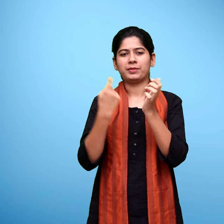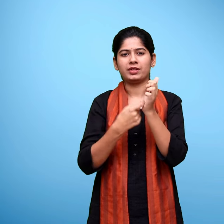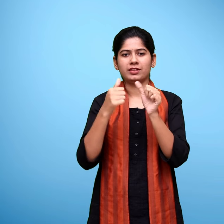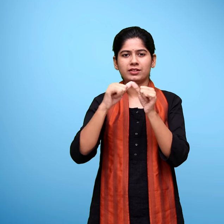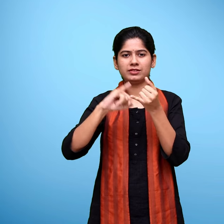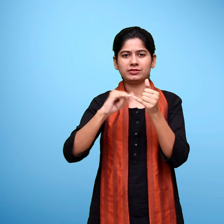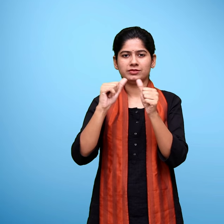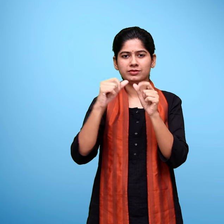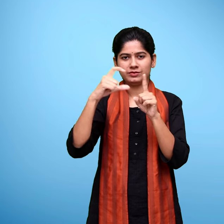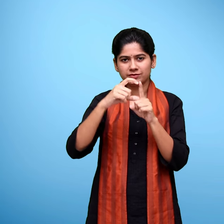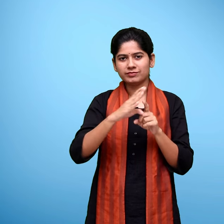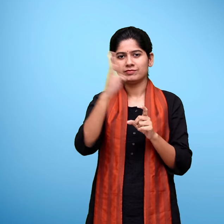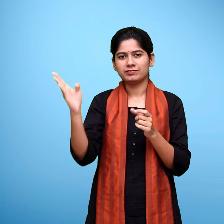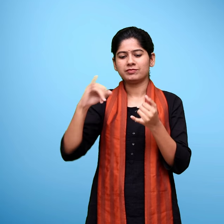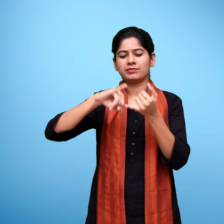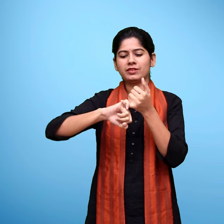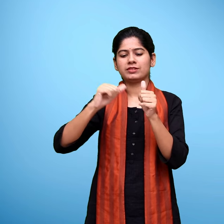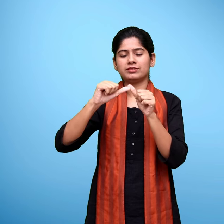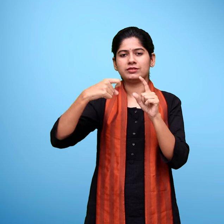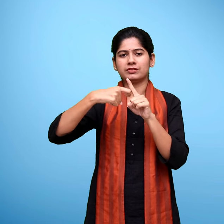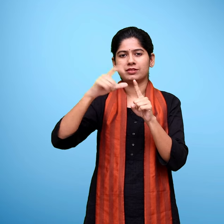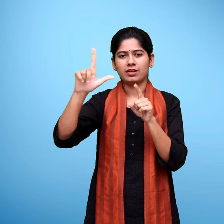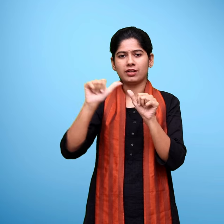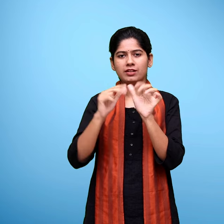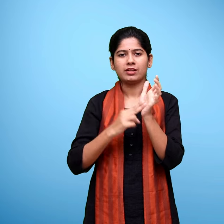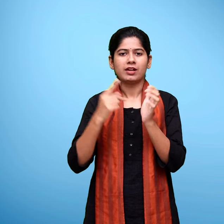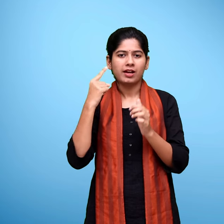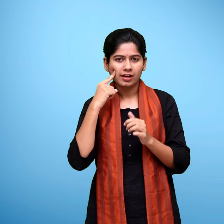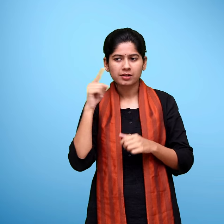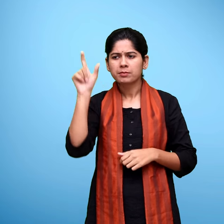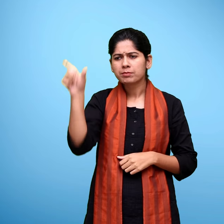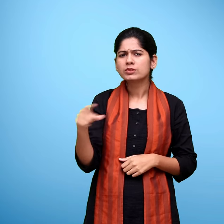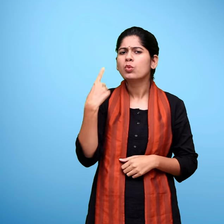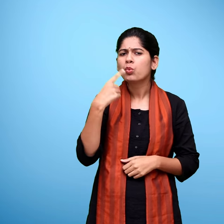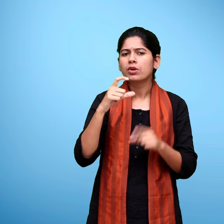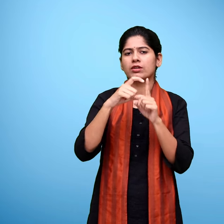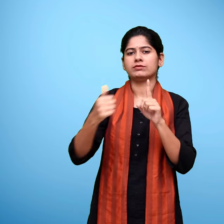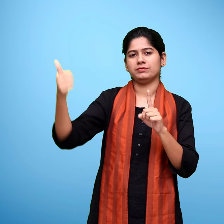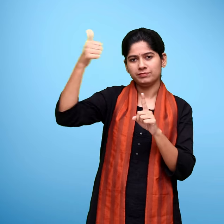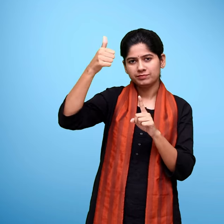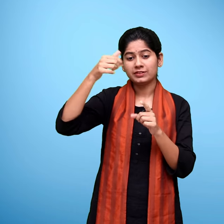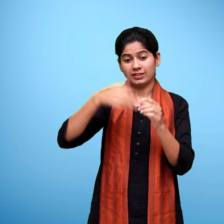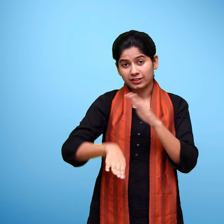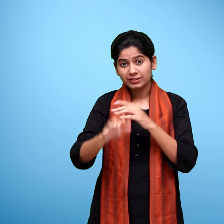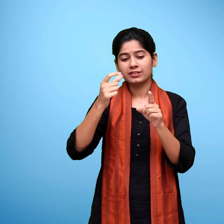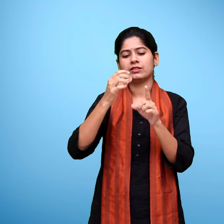निदेशक राष्ट्रिय शैक्षिक अनसंधान और प्रिशिक्षन परिशद नई दिल्ली